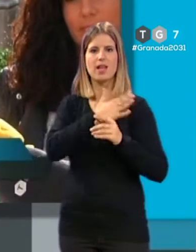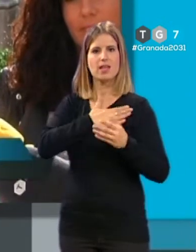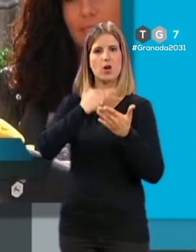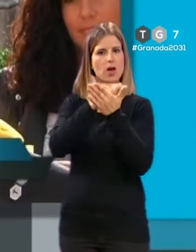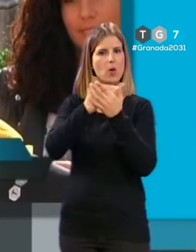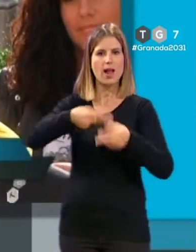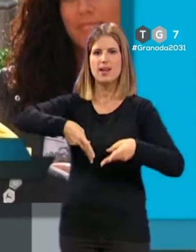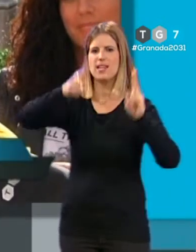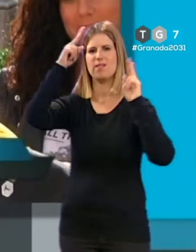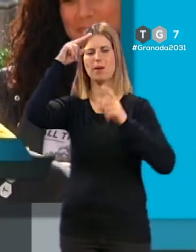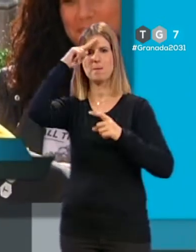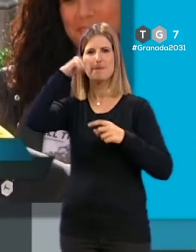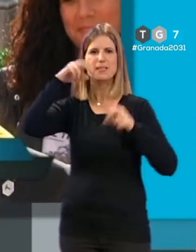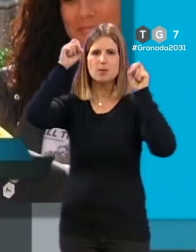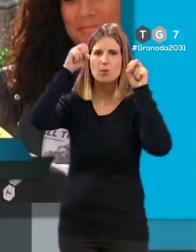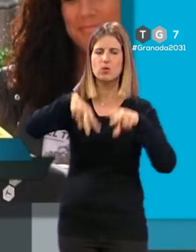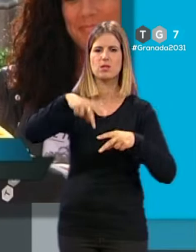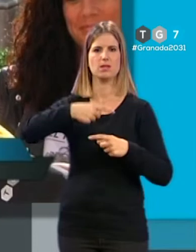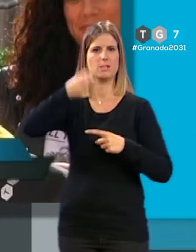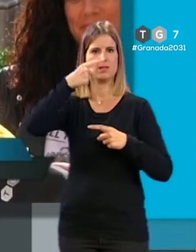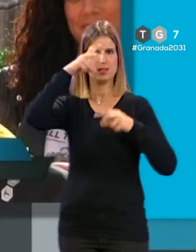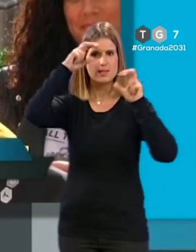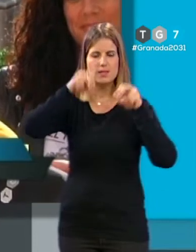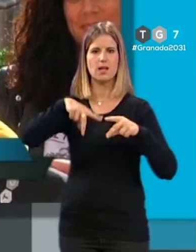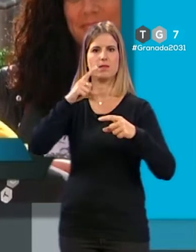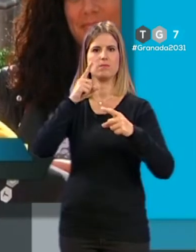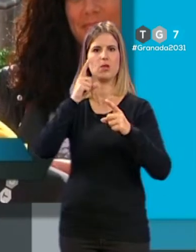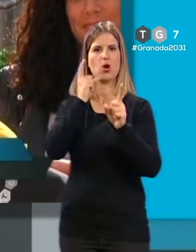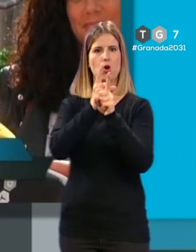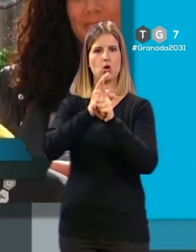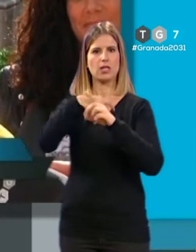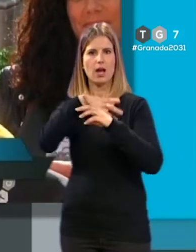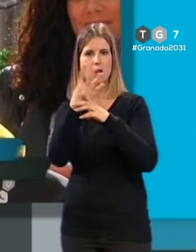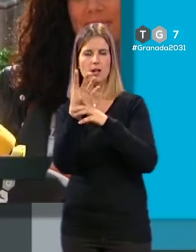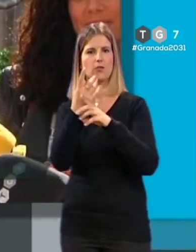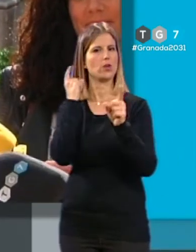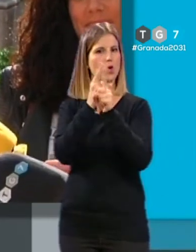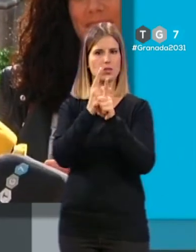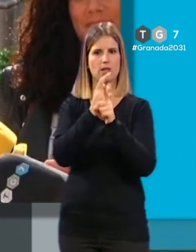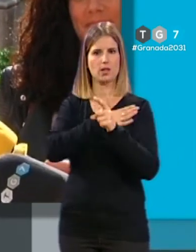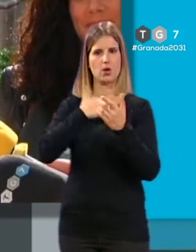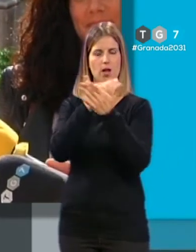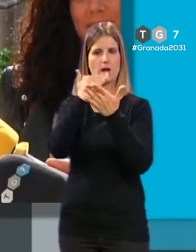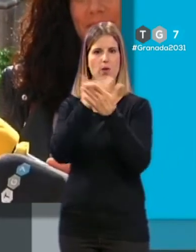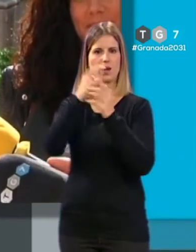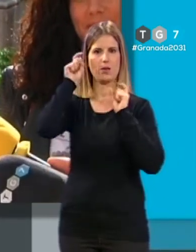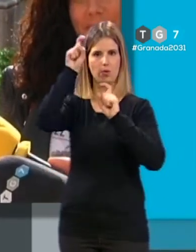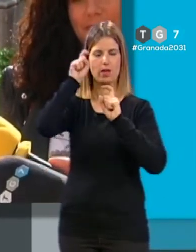de racismo de LGTB fobia y escuelas coeducativas y finalmente